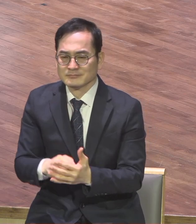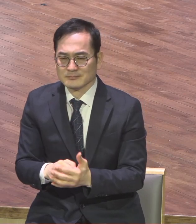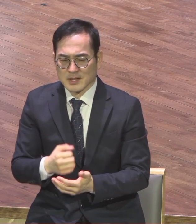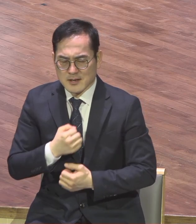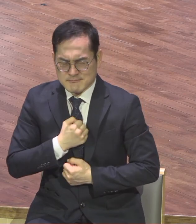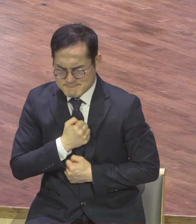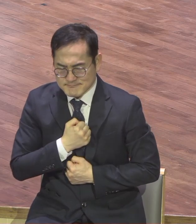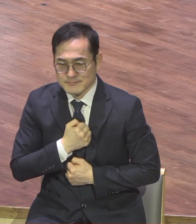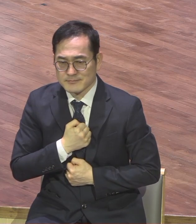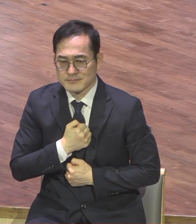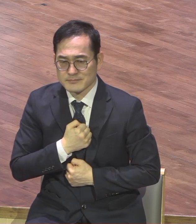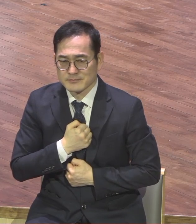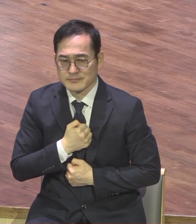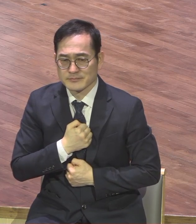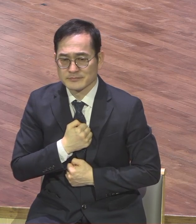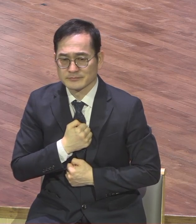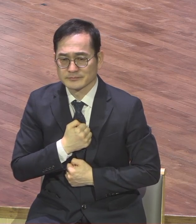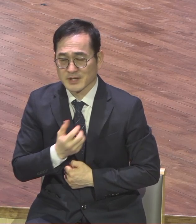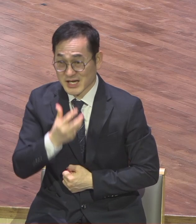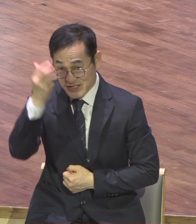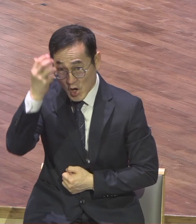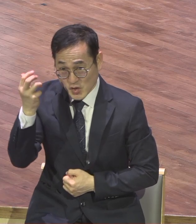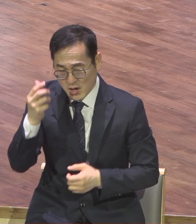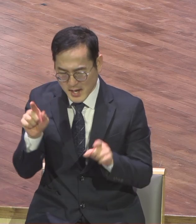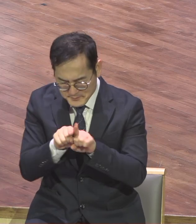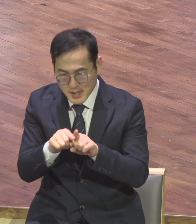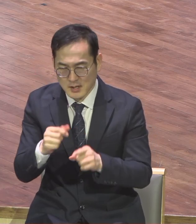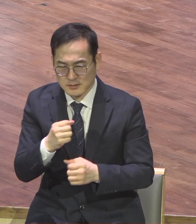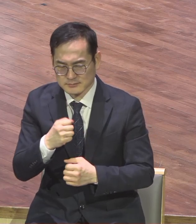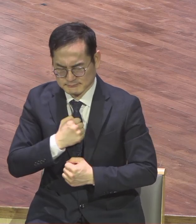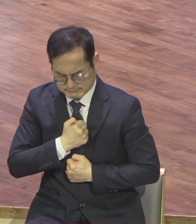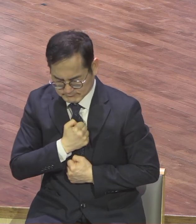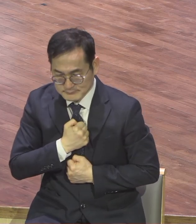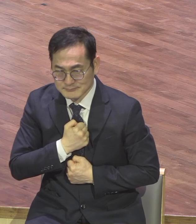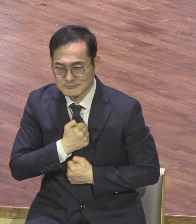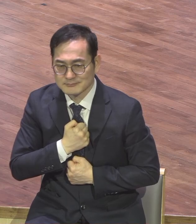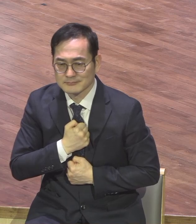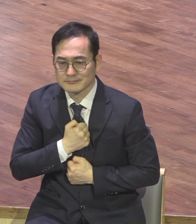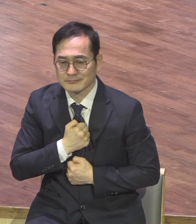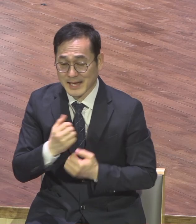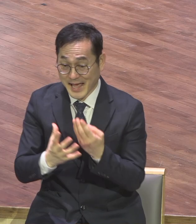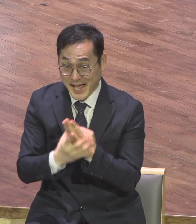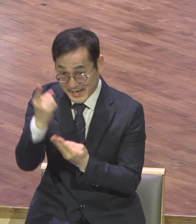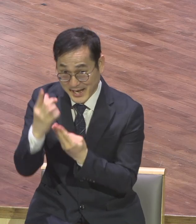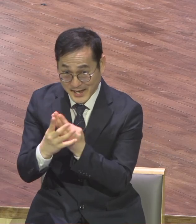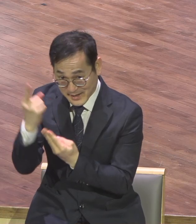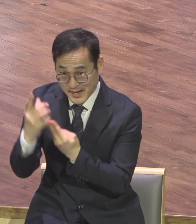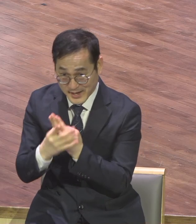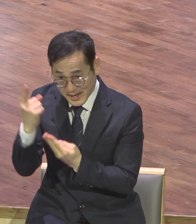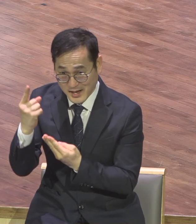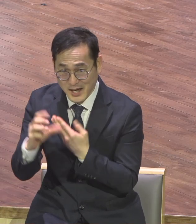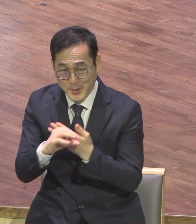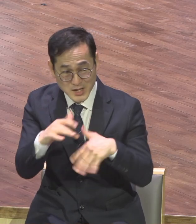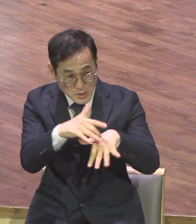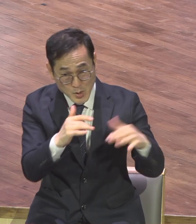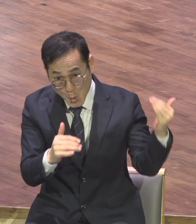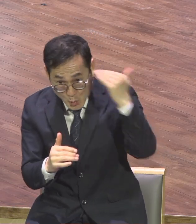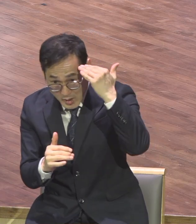영적으로 원리스가 되는 만큼 원리스가 되는 만큼 하나 되는 만큼 사단 공격을 할 수가 없는 겁니다